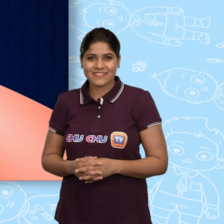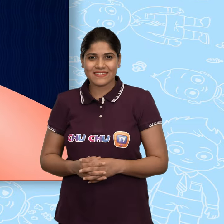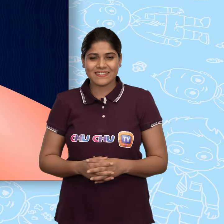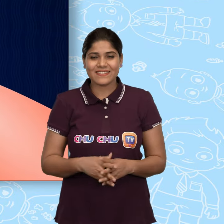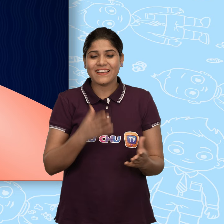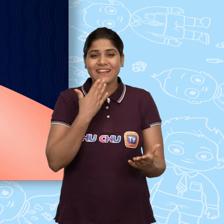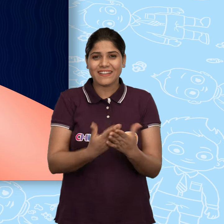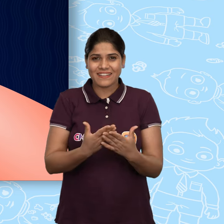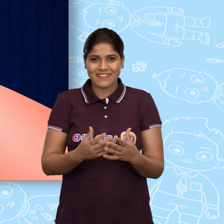धान्यवाद